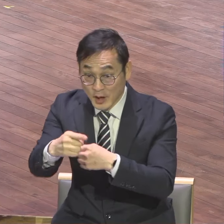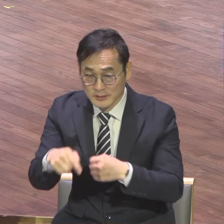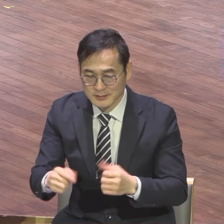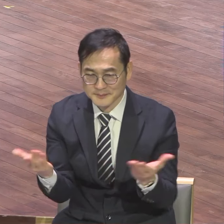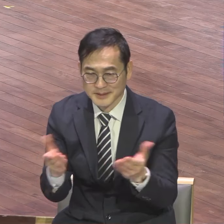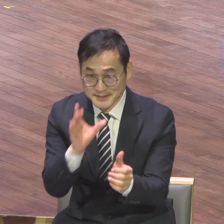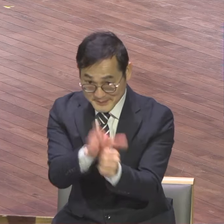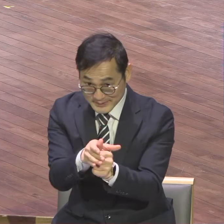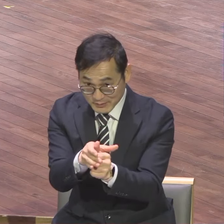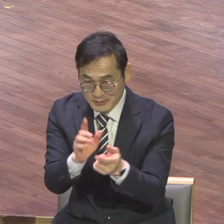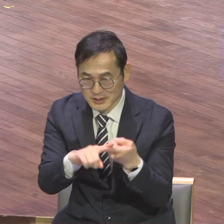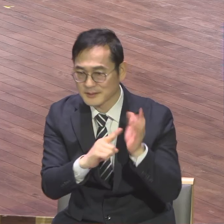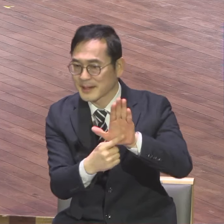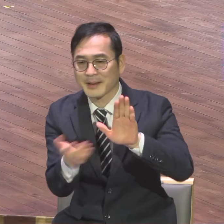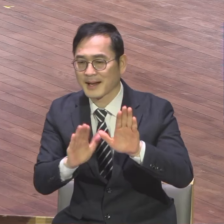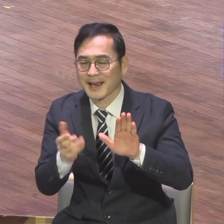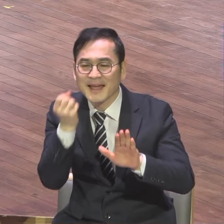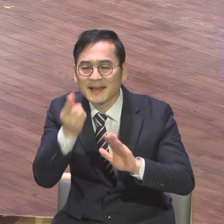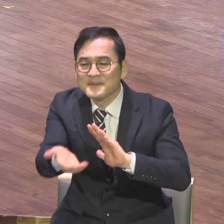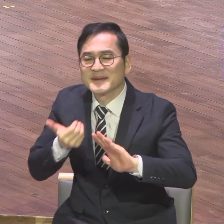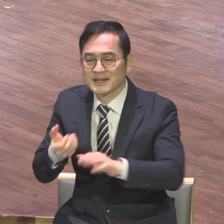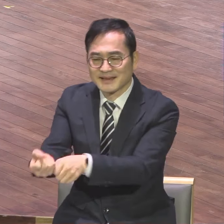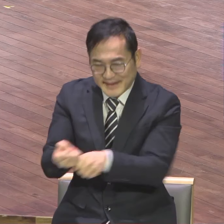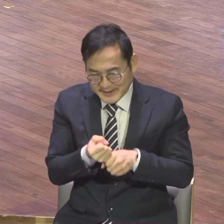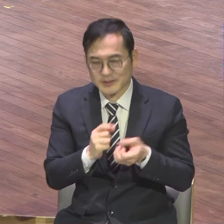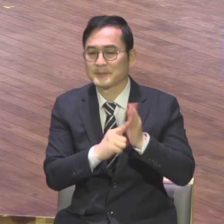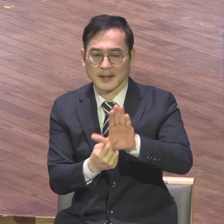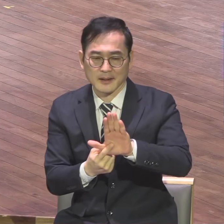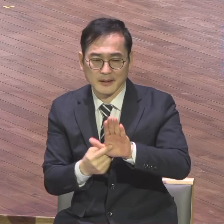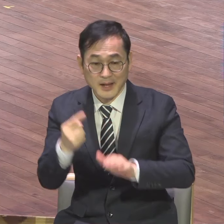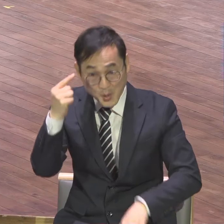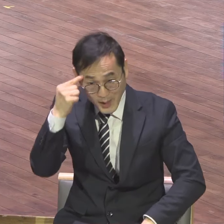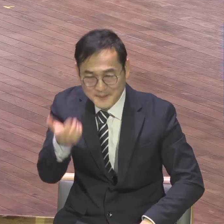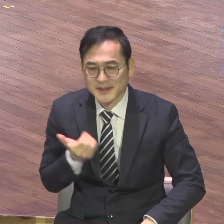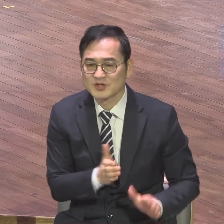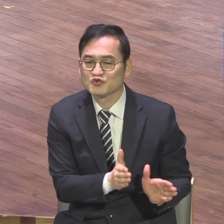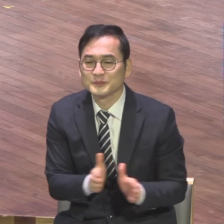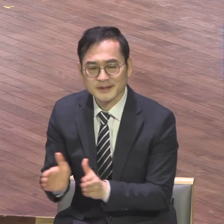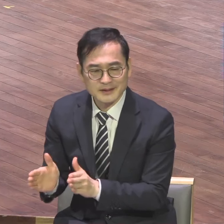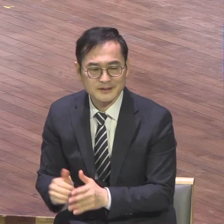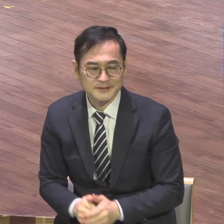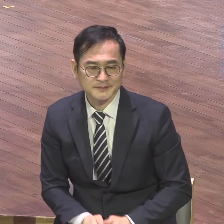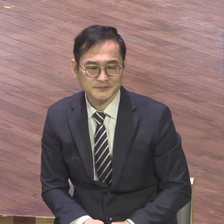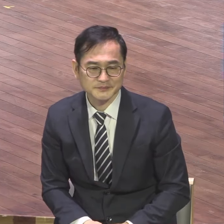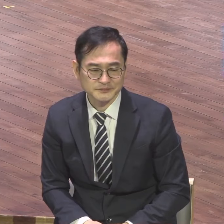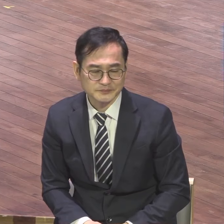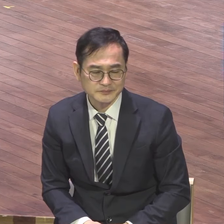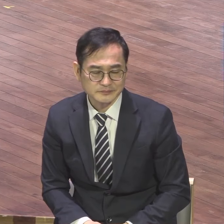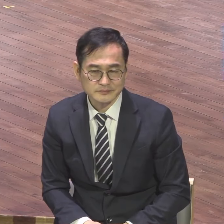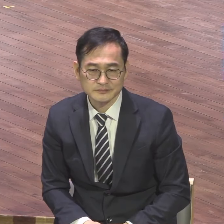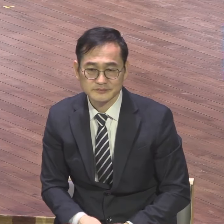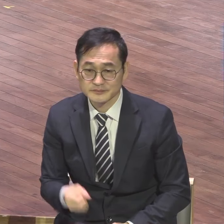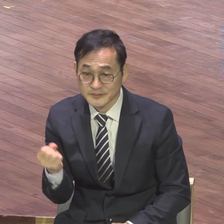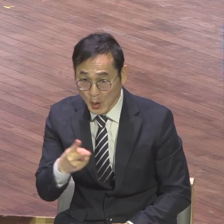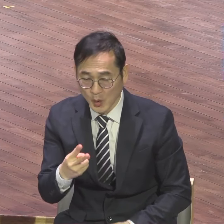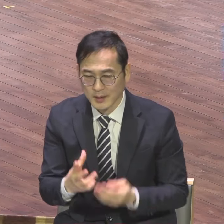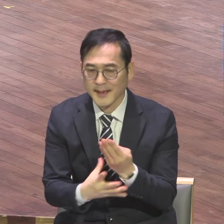발표를 한 이유가 뭐냐 원리스 타임을 가지라 당신이 맡은 구역, 교구,